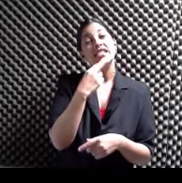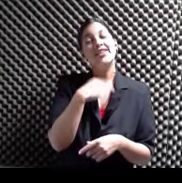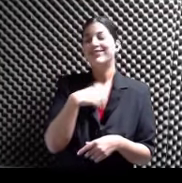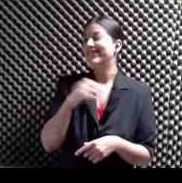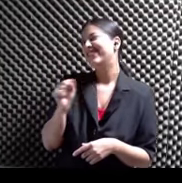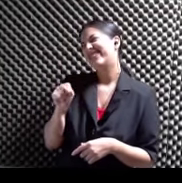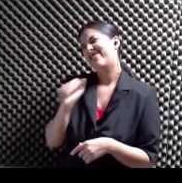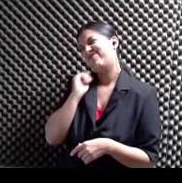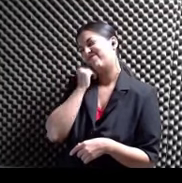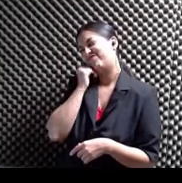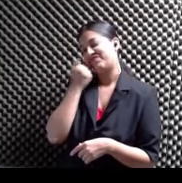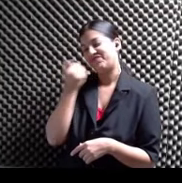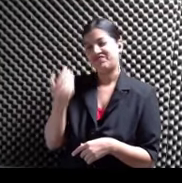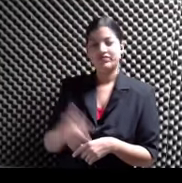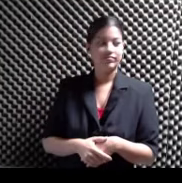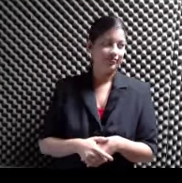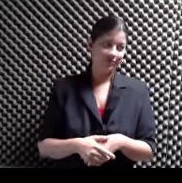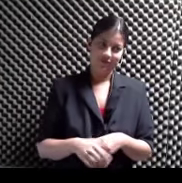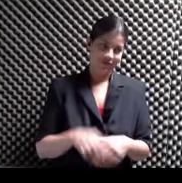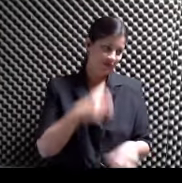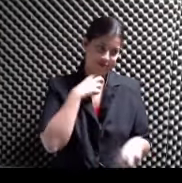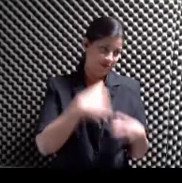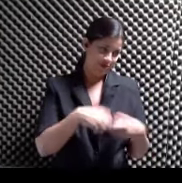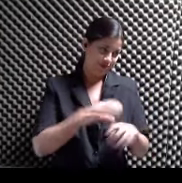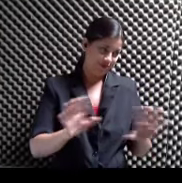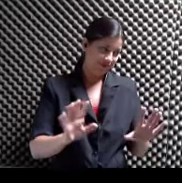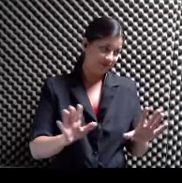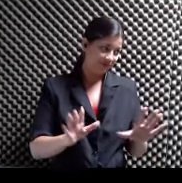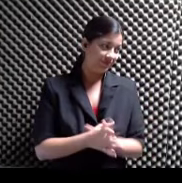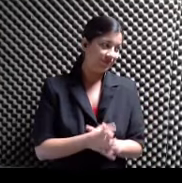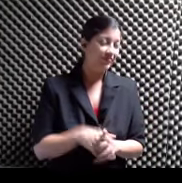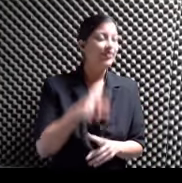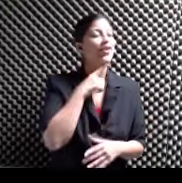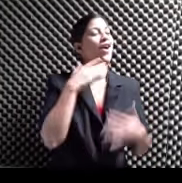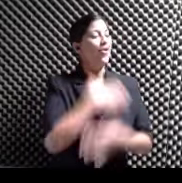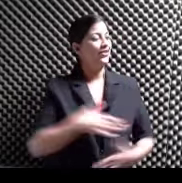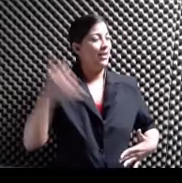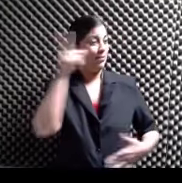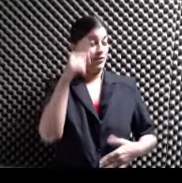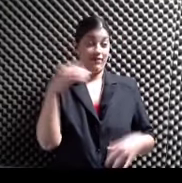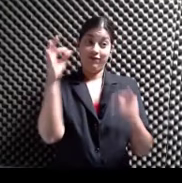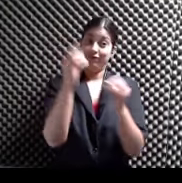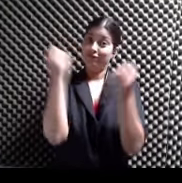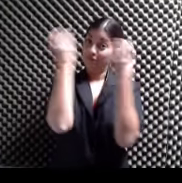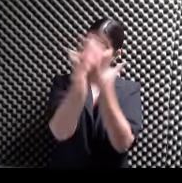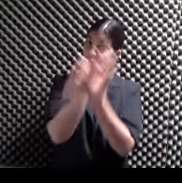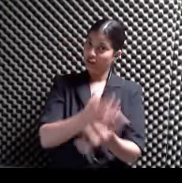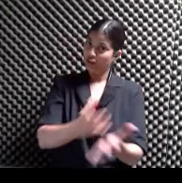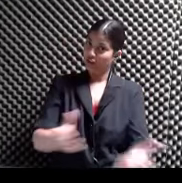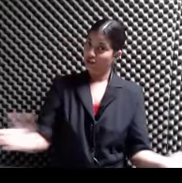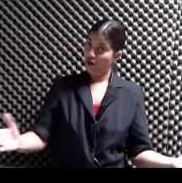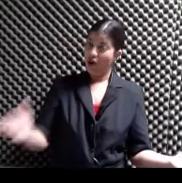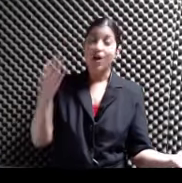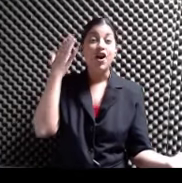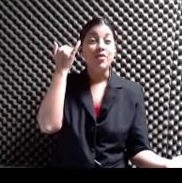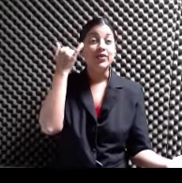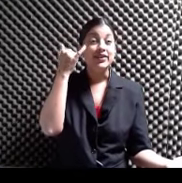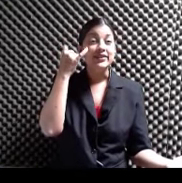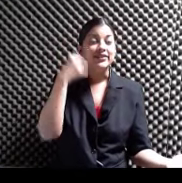No te preocupes Este programa, mira Te va a poner a gozar Porque tengo un montón De información Porque ya empezó La cartelera teatral